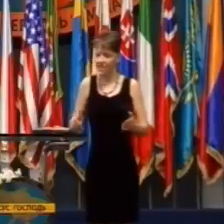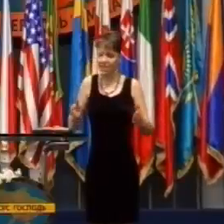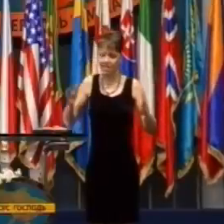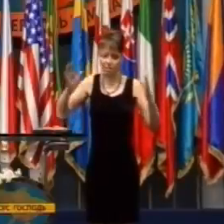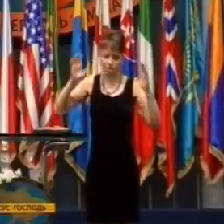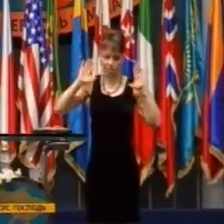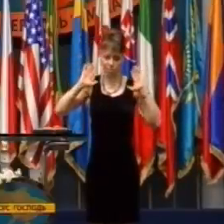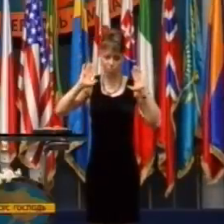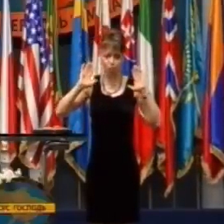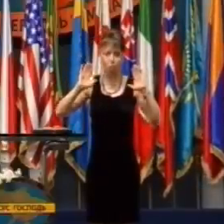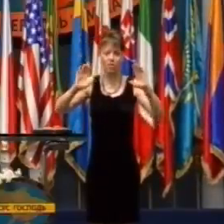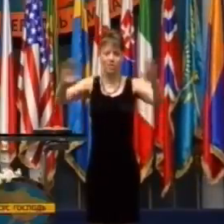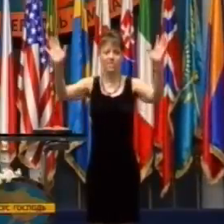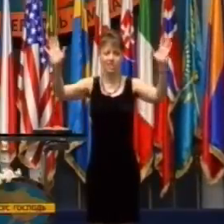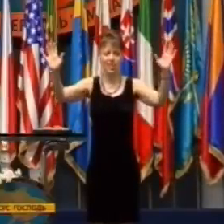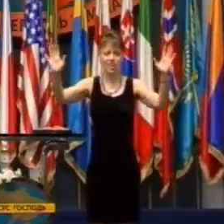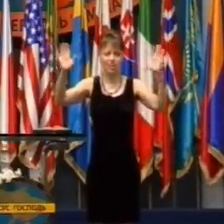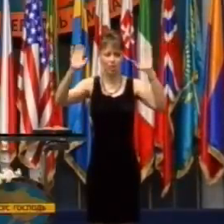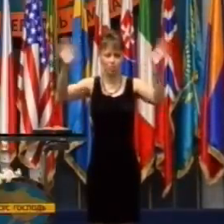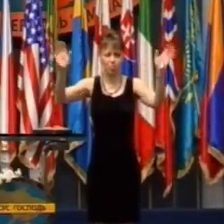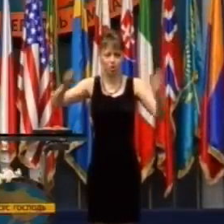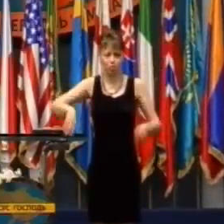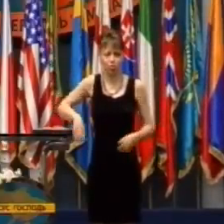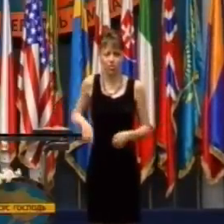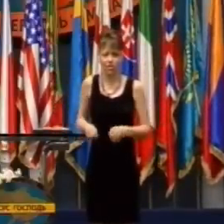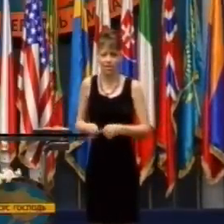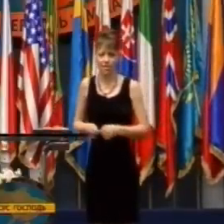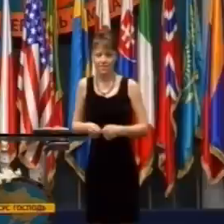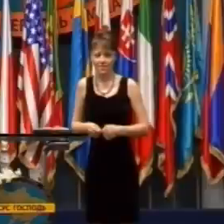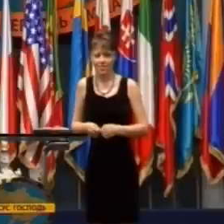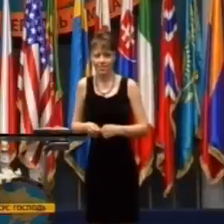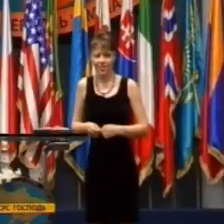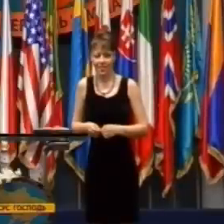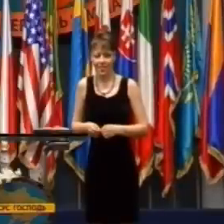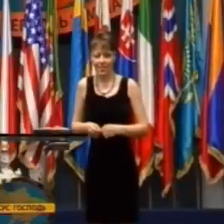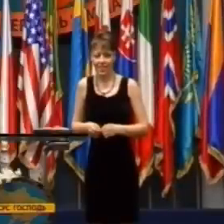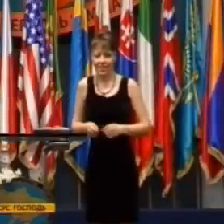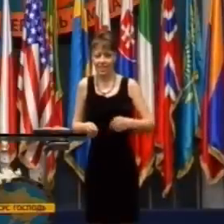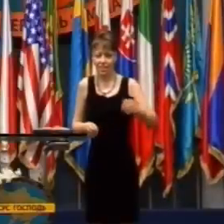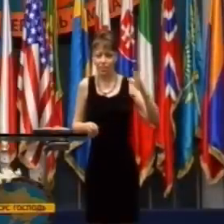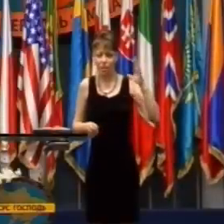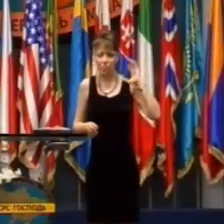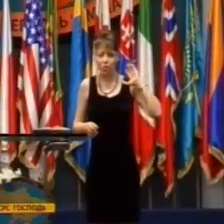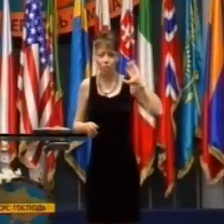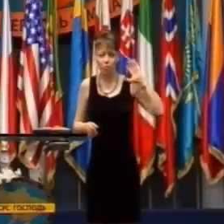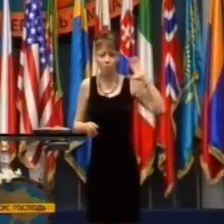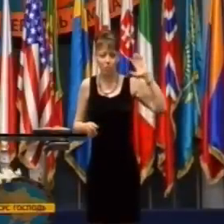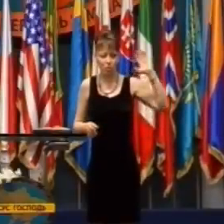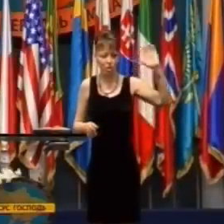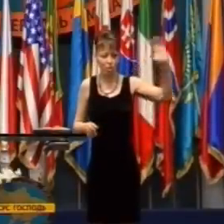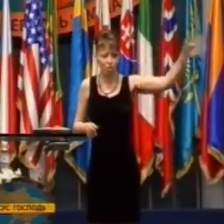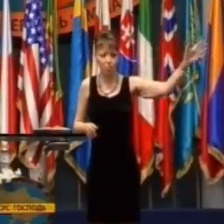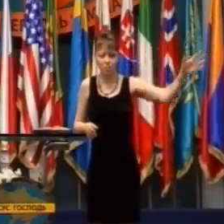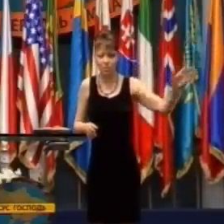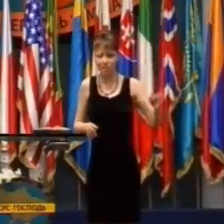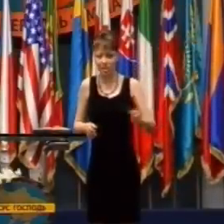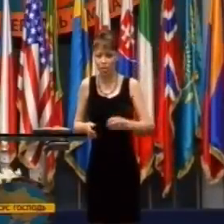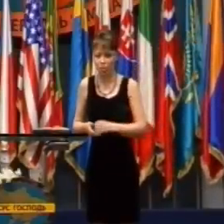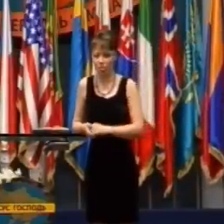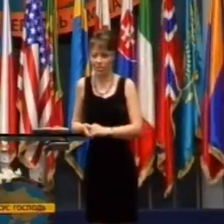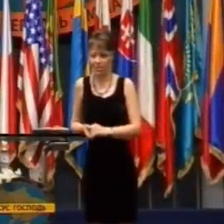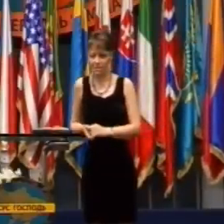dostávam e-maily, sú posielané Benimu